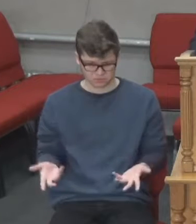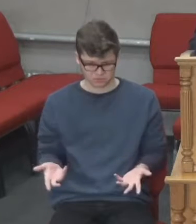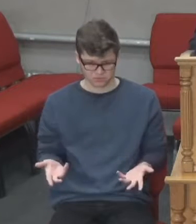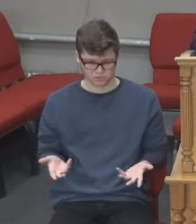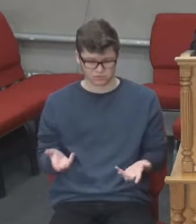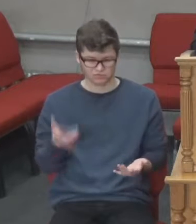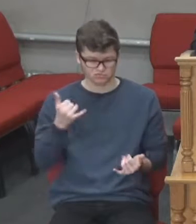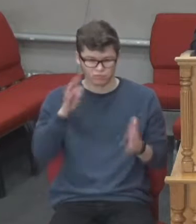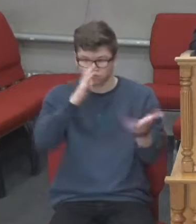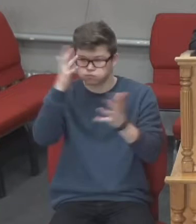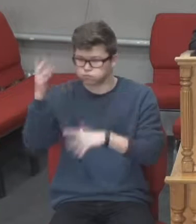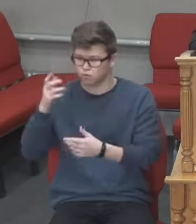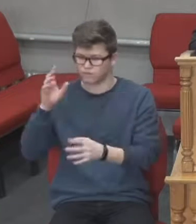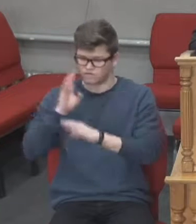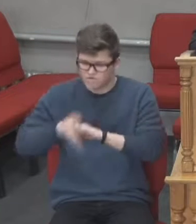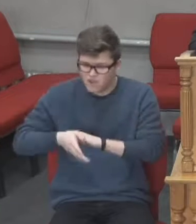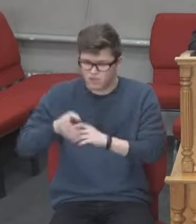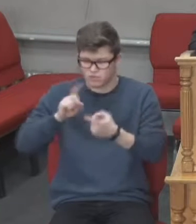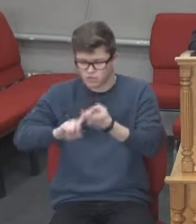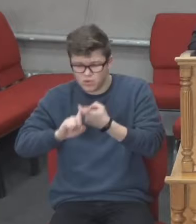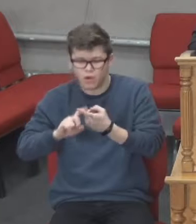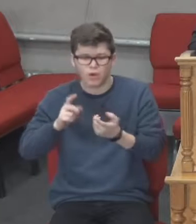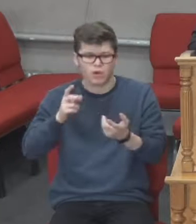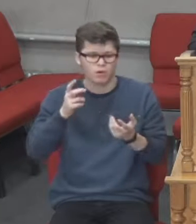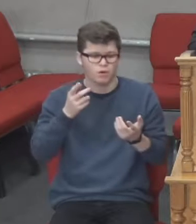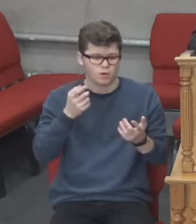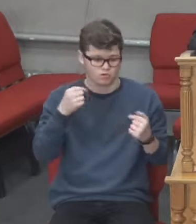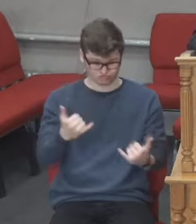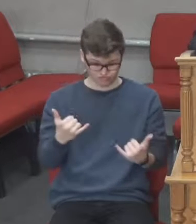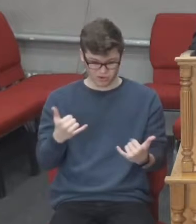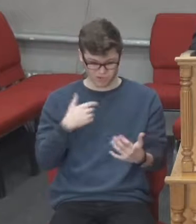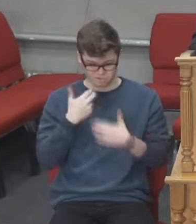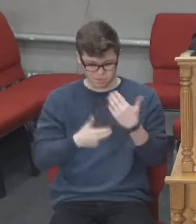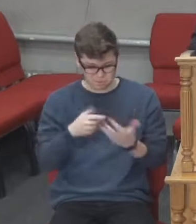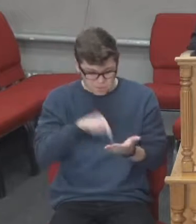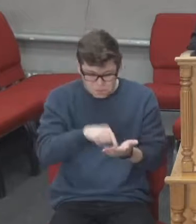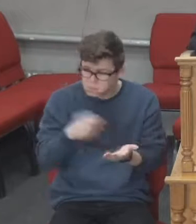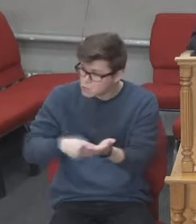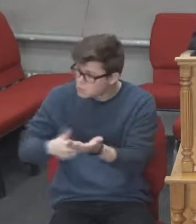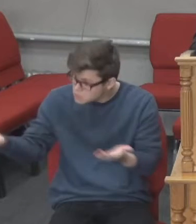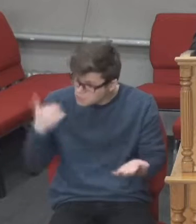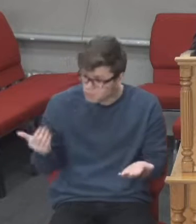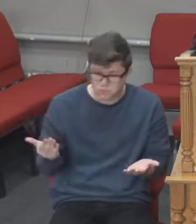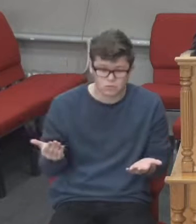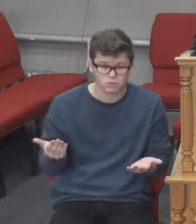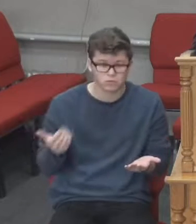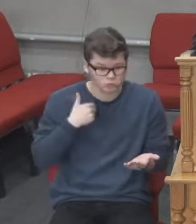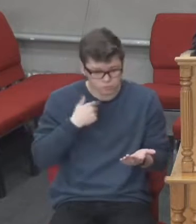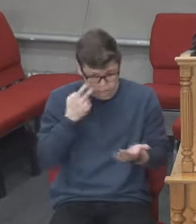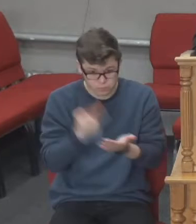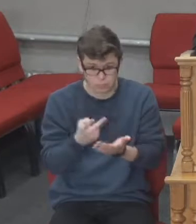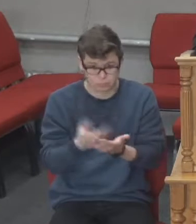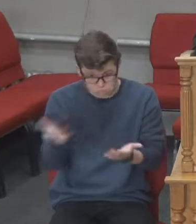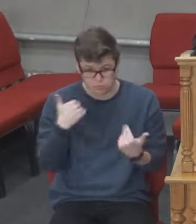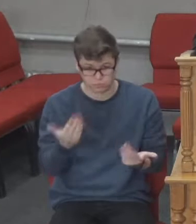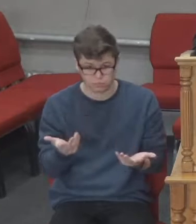Я теж відношуся до тих людей, що хотів би побачити в Біблії, де написано